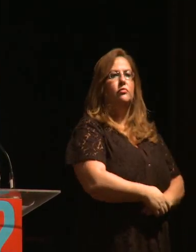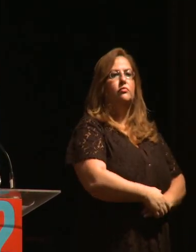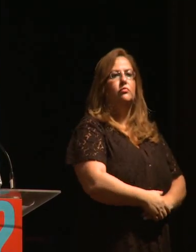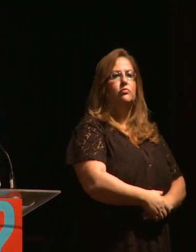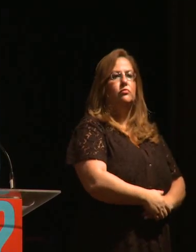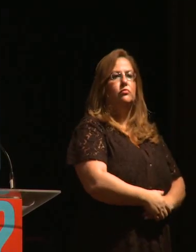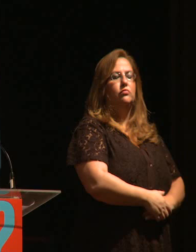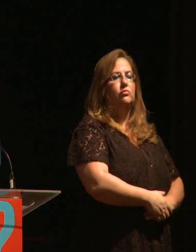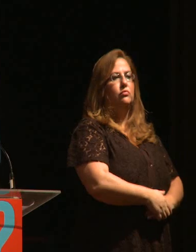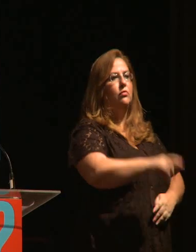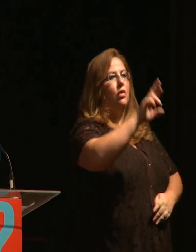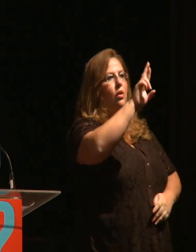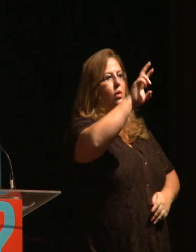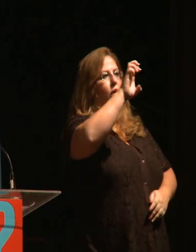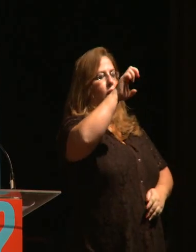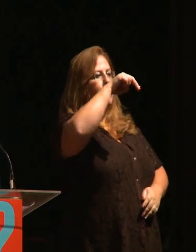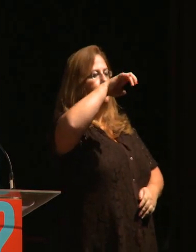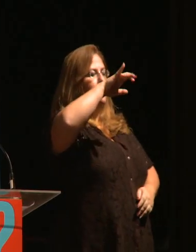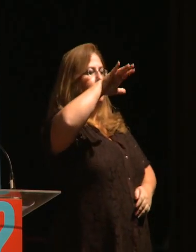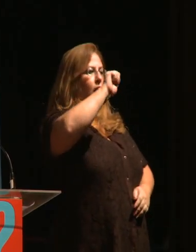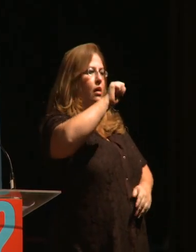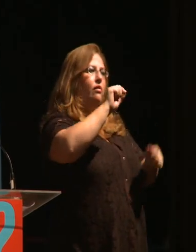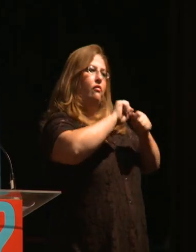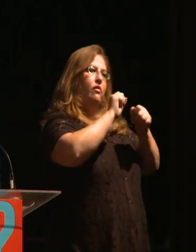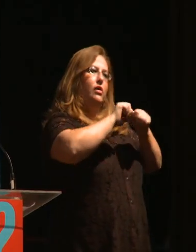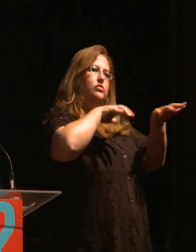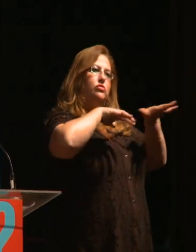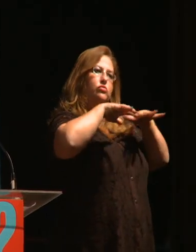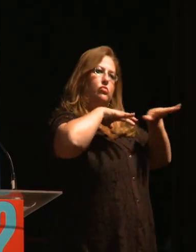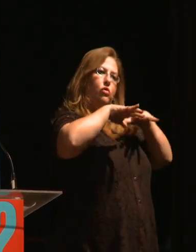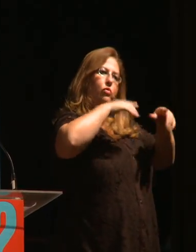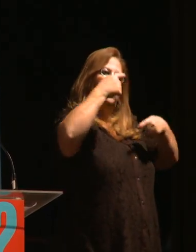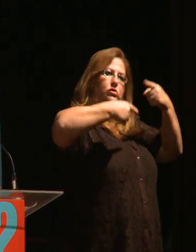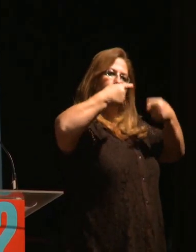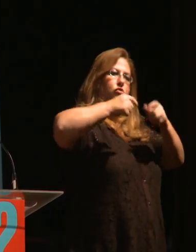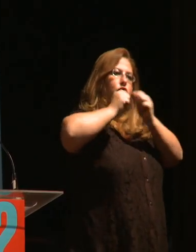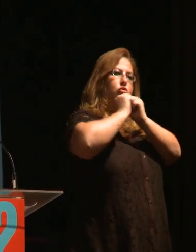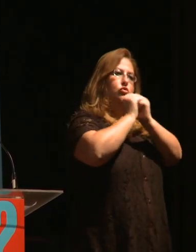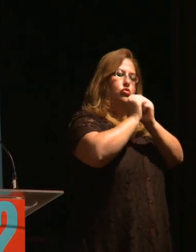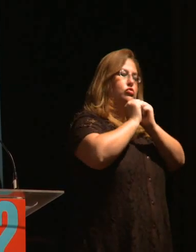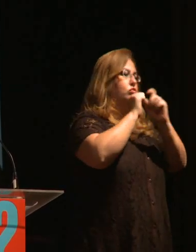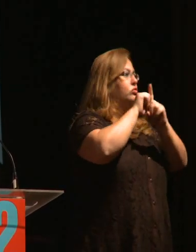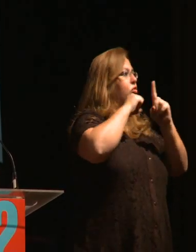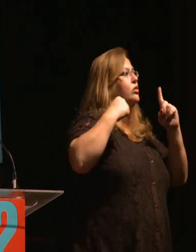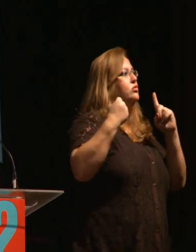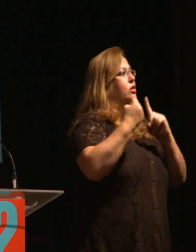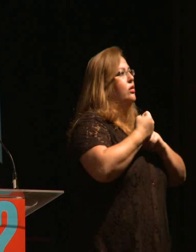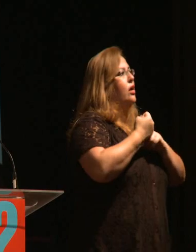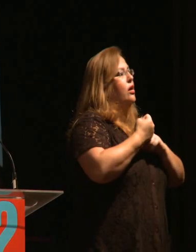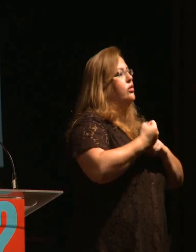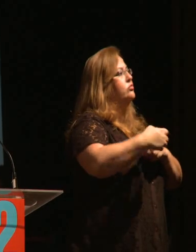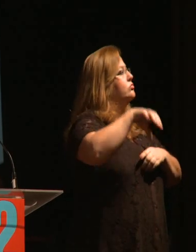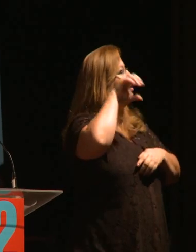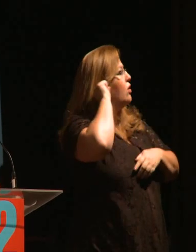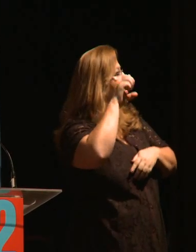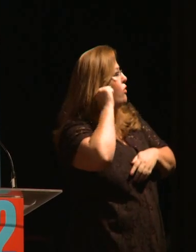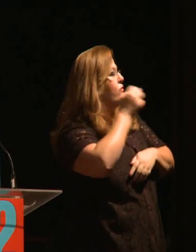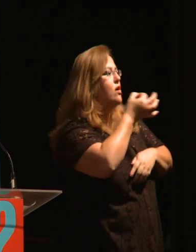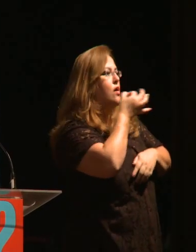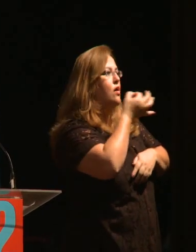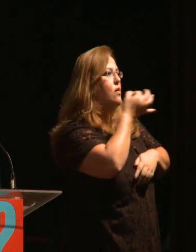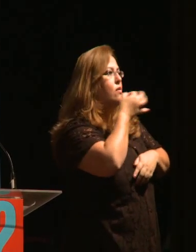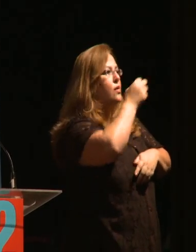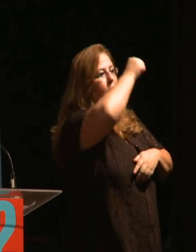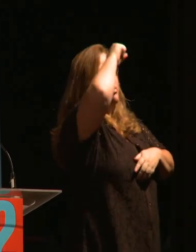O Renila faz um movimento de discutir junto com a sociedade, disputar opinião pública justamente